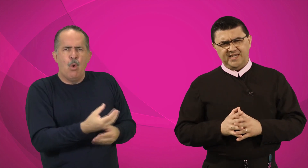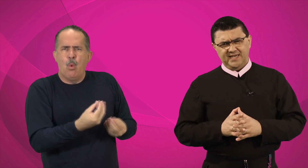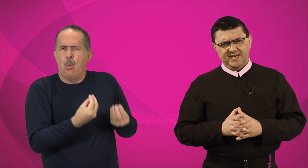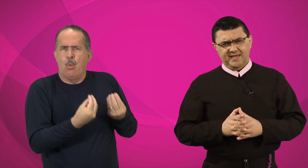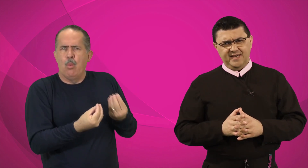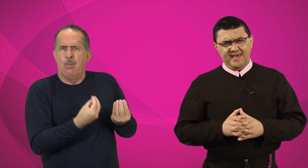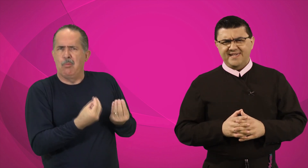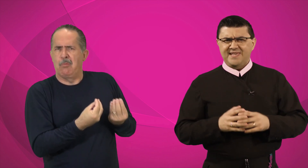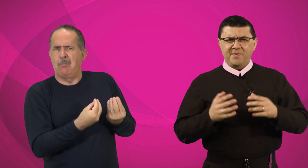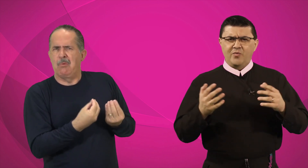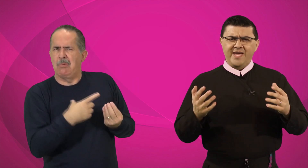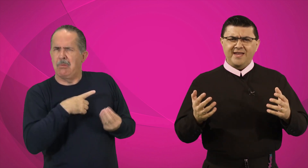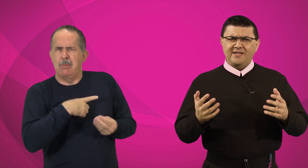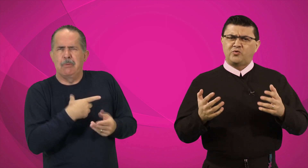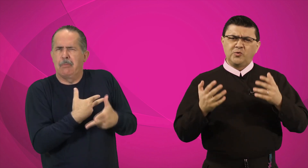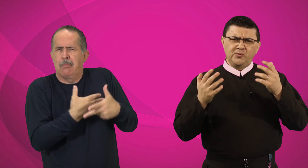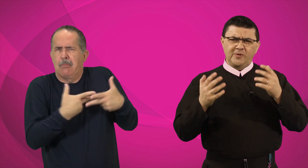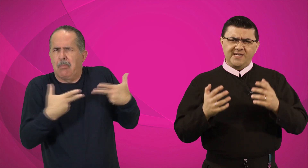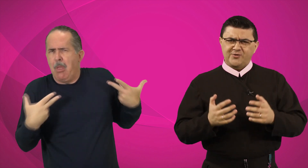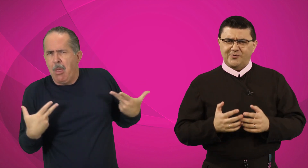recebeu ele tudo isso?